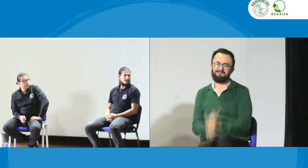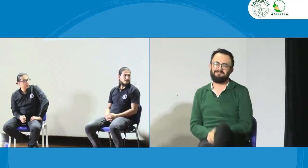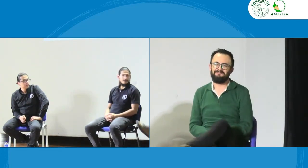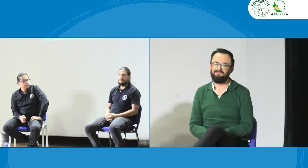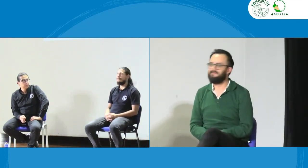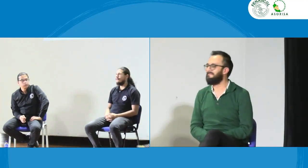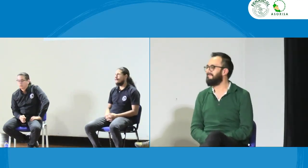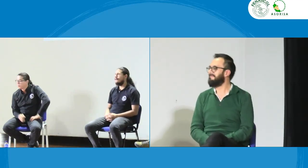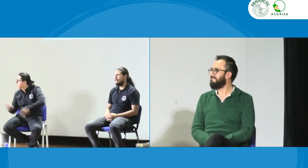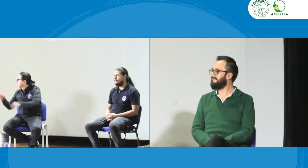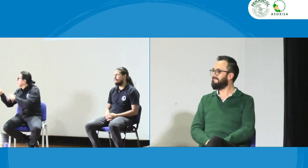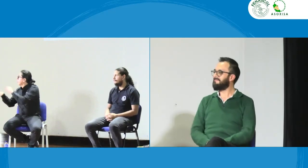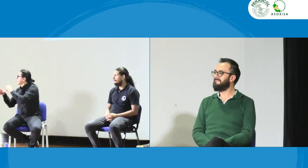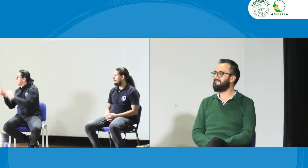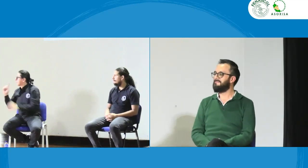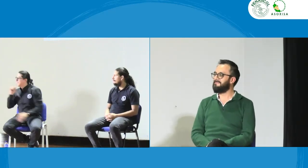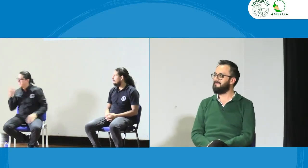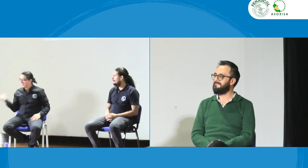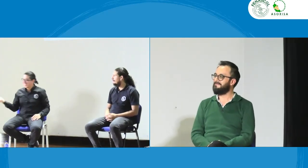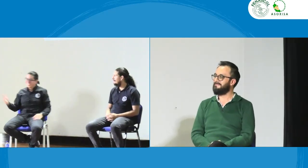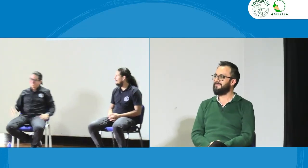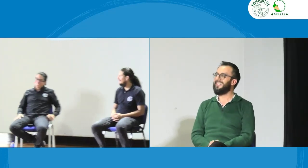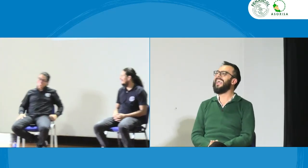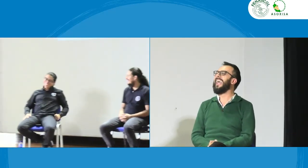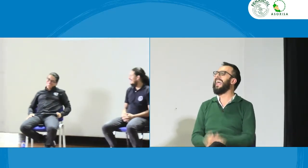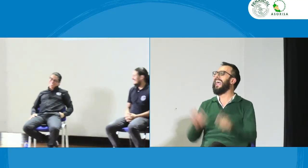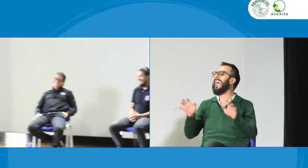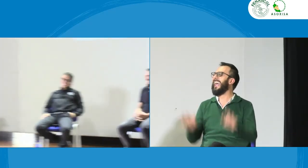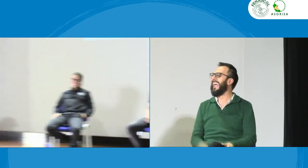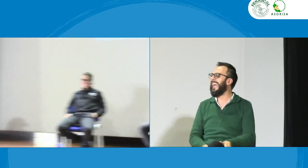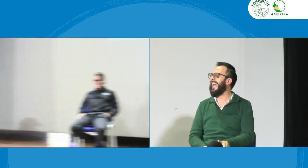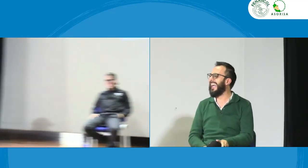donde se contratan los intérpretes no se tienen ni idea de eso y hay que hacer una formación